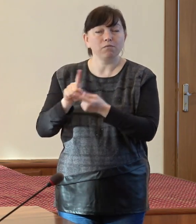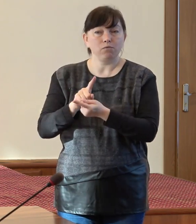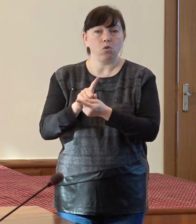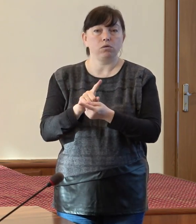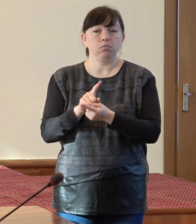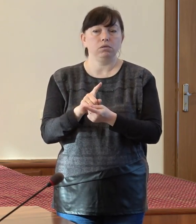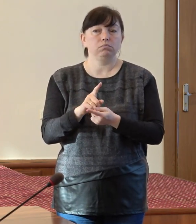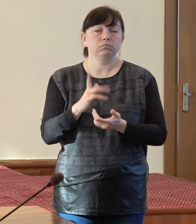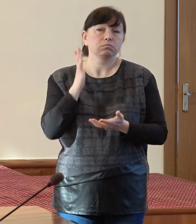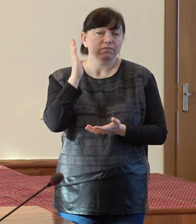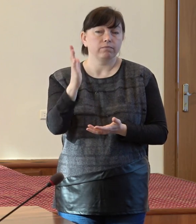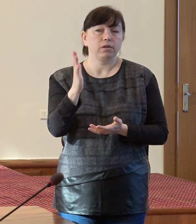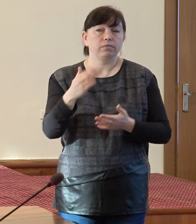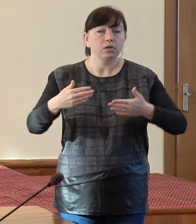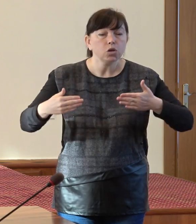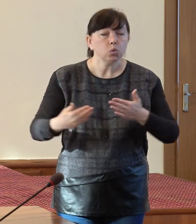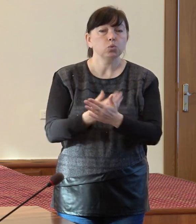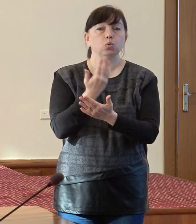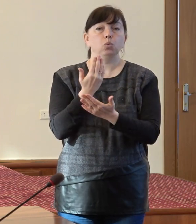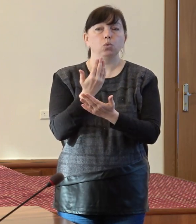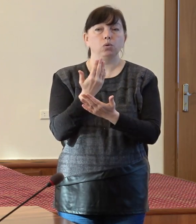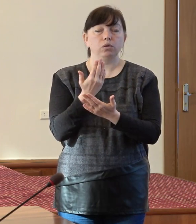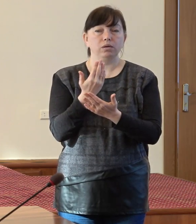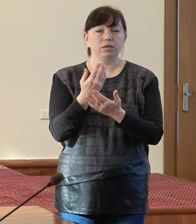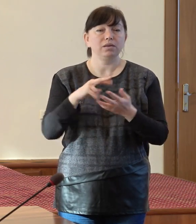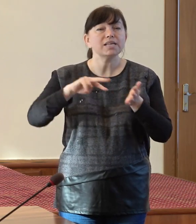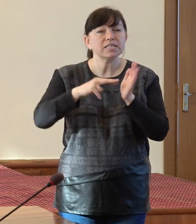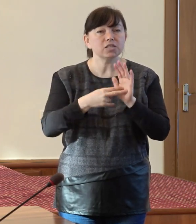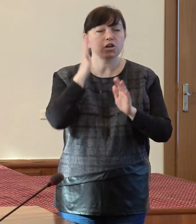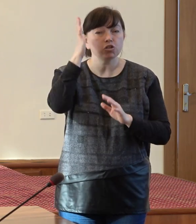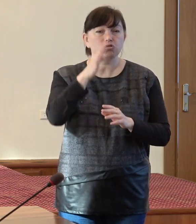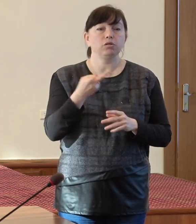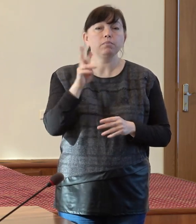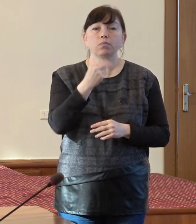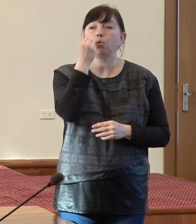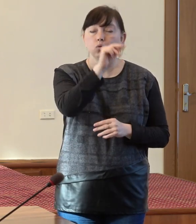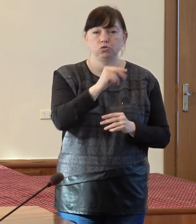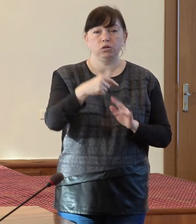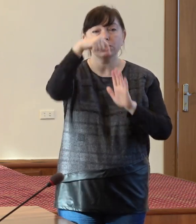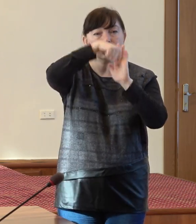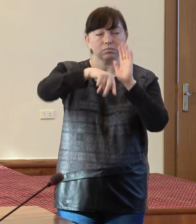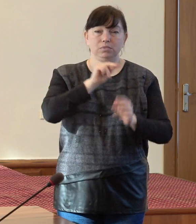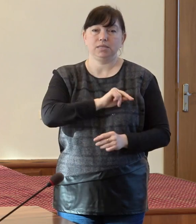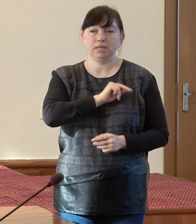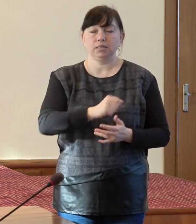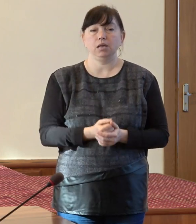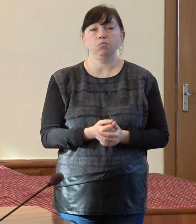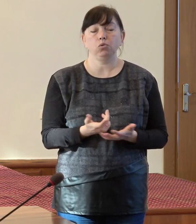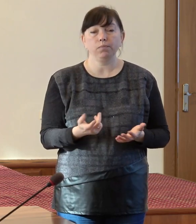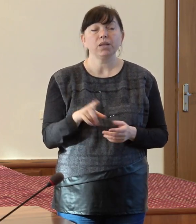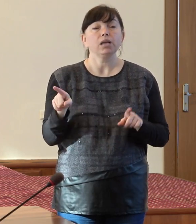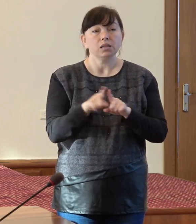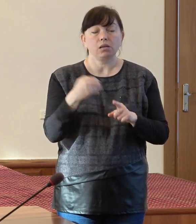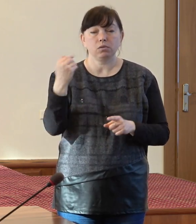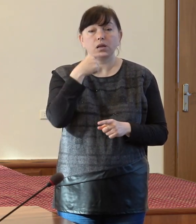noi strategii de îmbunătățire a sistemului. Bună oară, ați vorbit